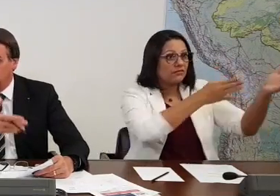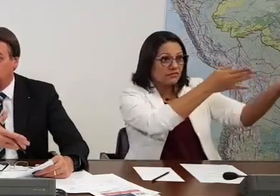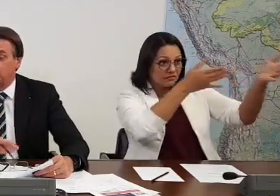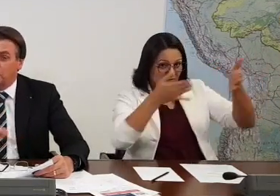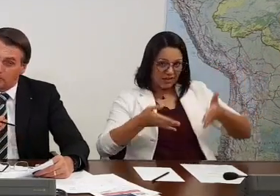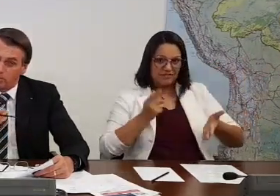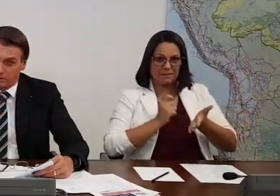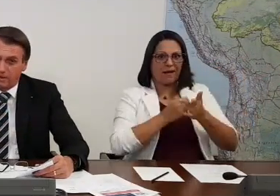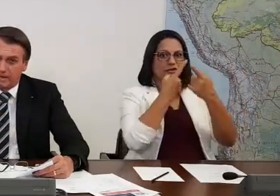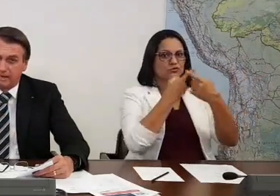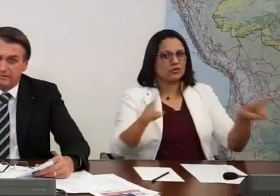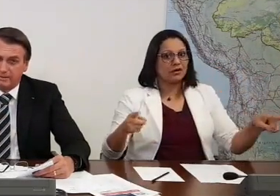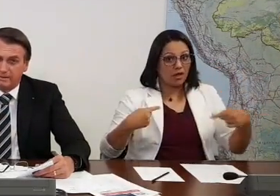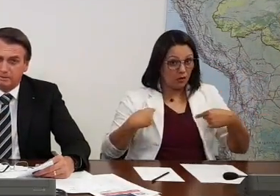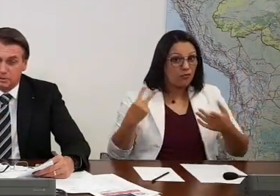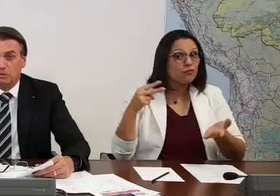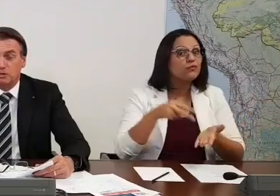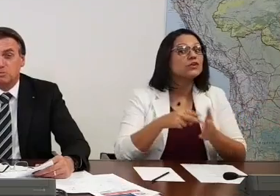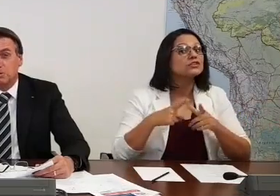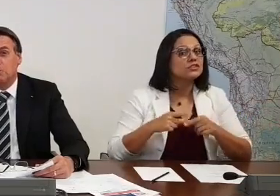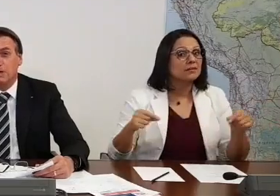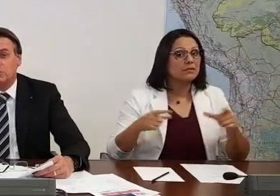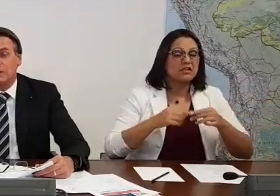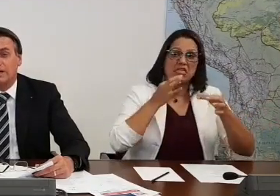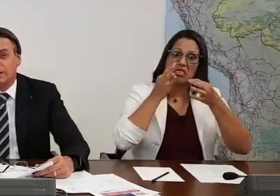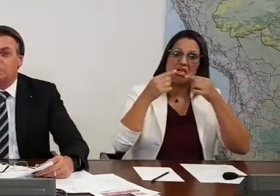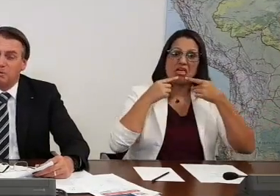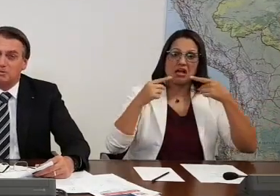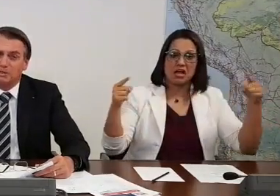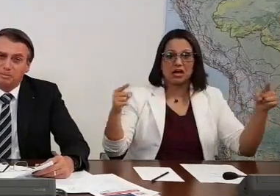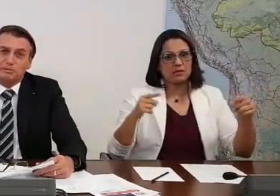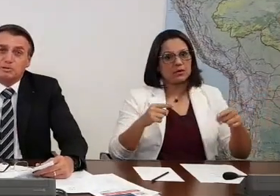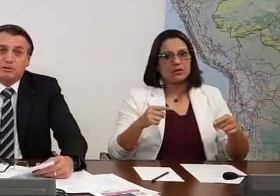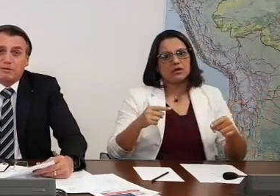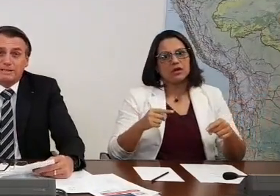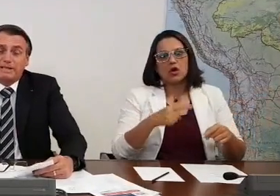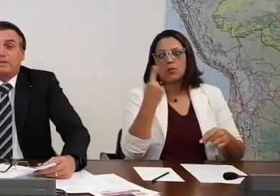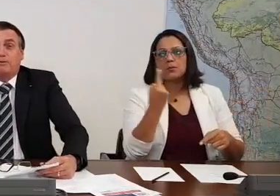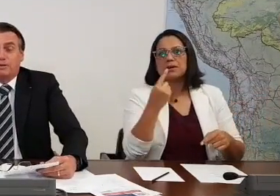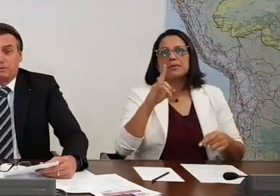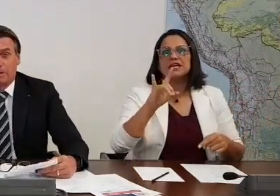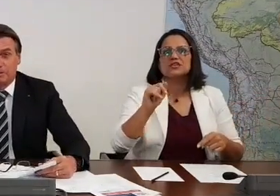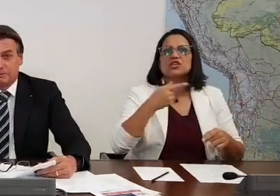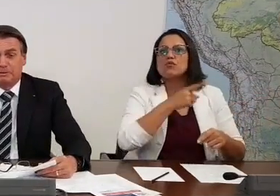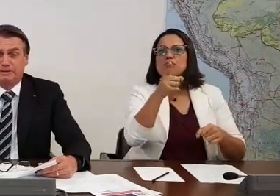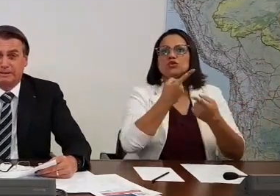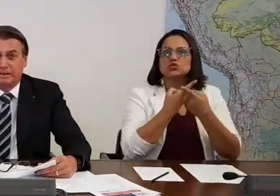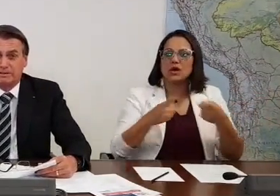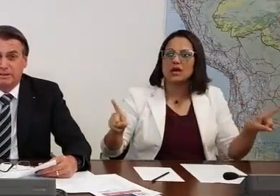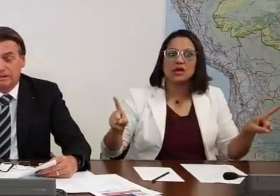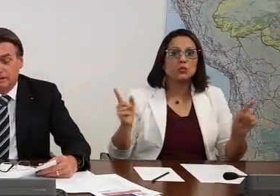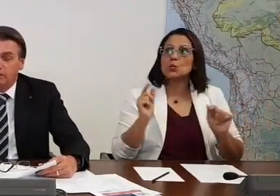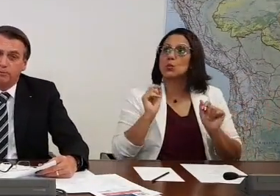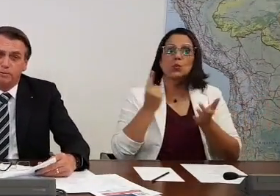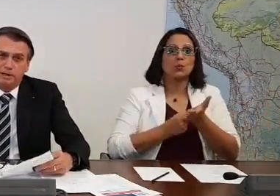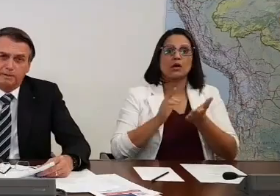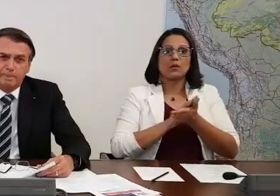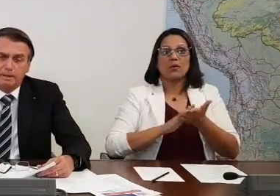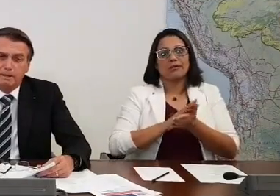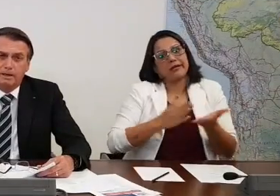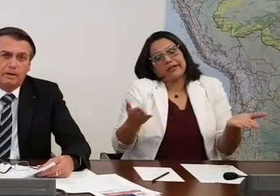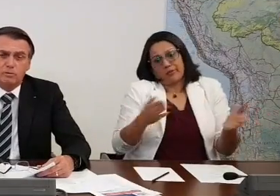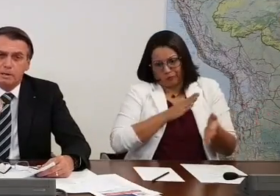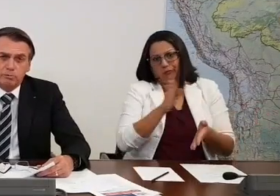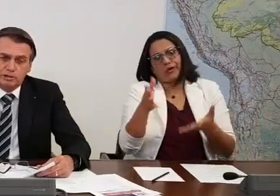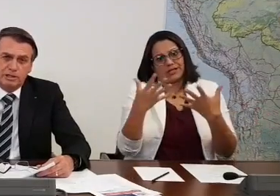quando estive no Japão, posso falar, né, o pessoal criticou que eu fui na churrascaria no primeiro dia, pô, não tinha o que fazer, queria que eu fosse ir pra onde, pô, tá certo? E não fui